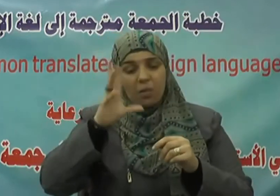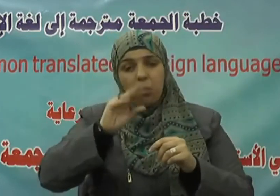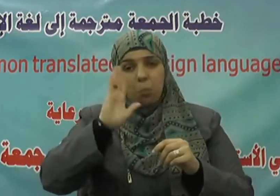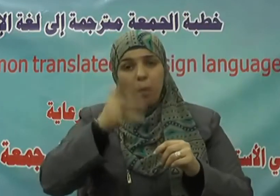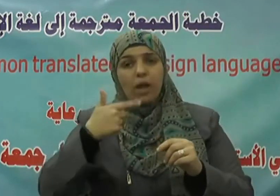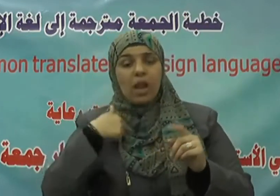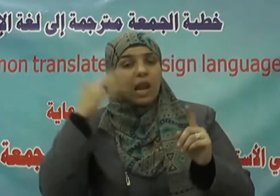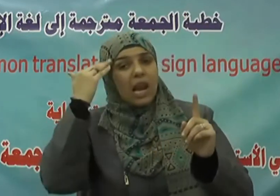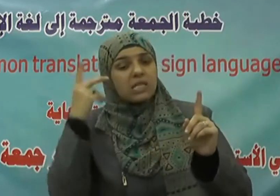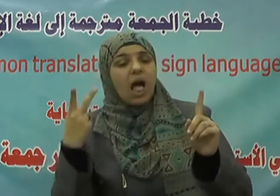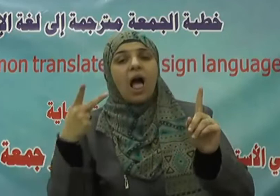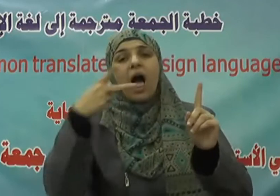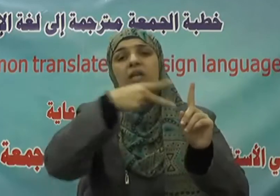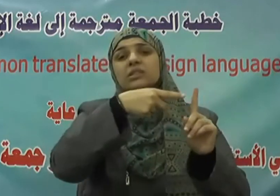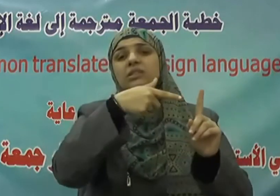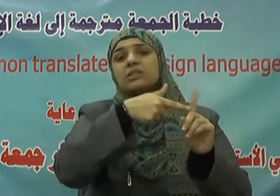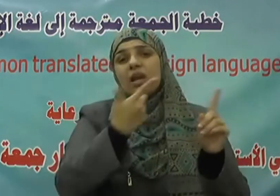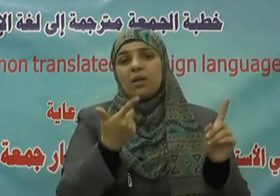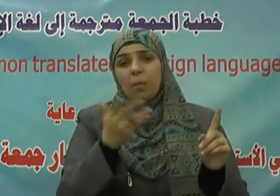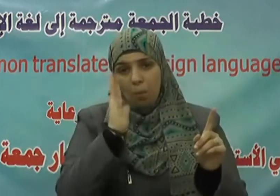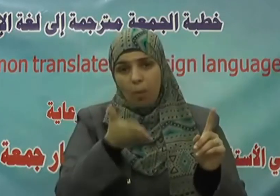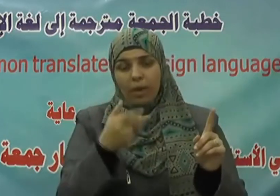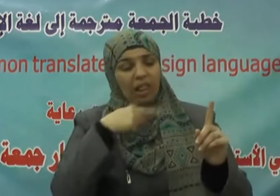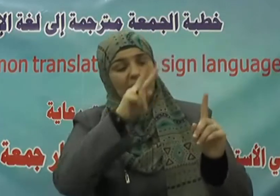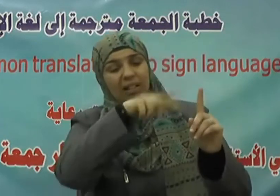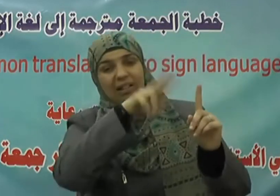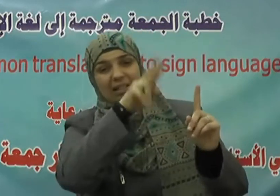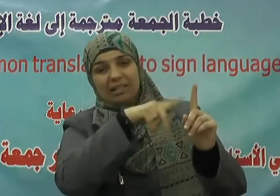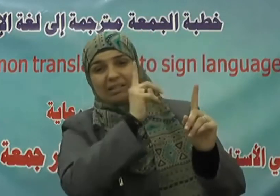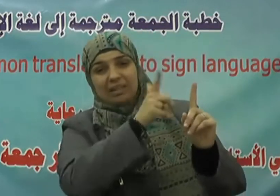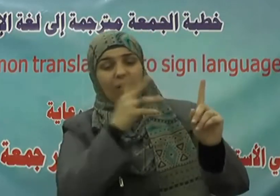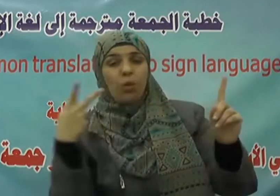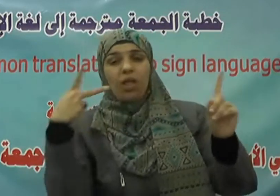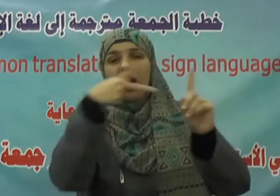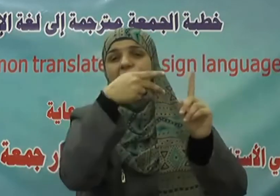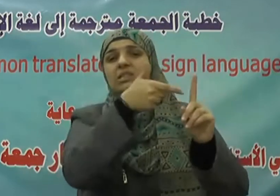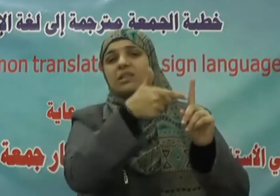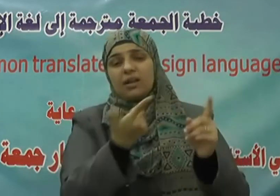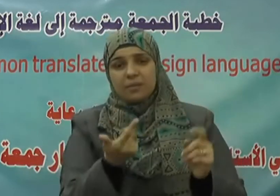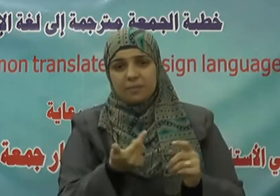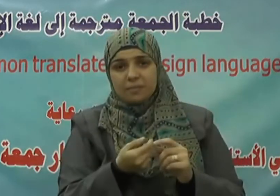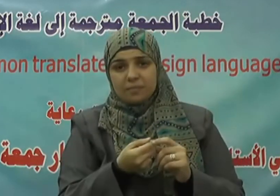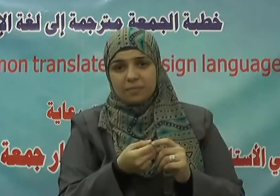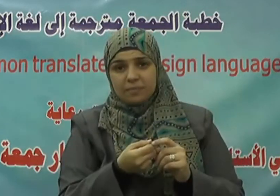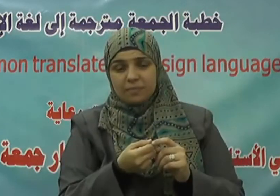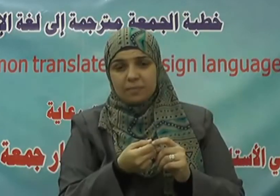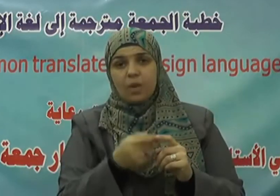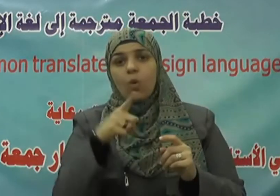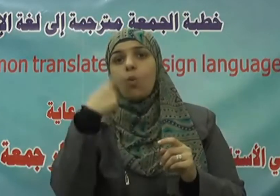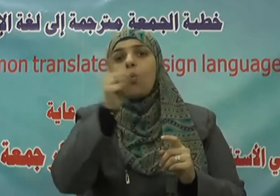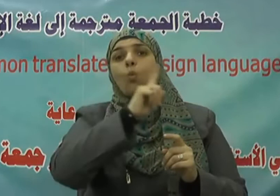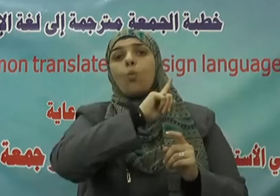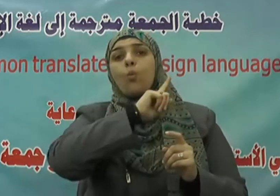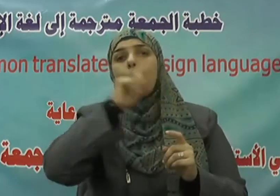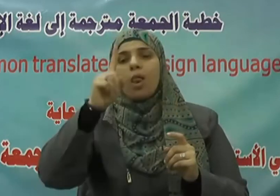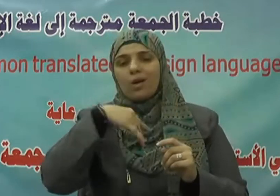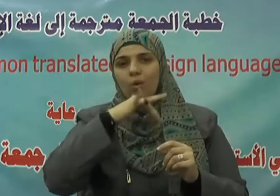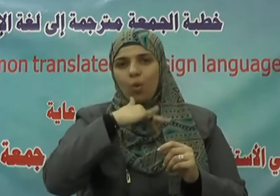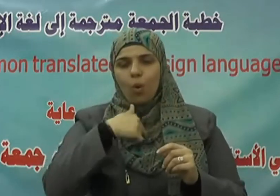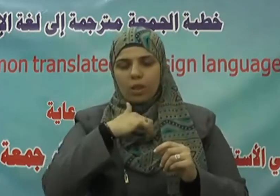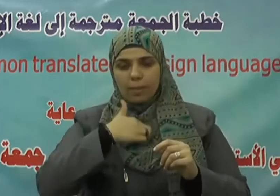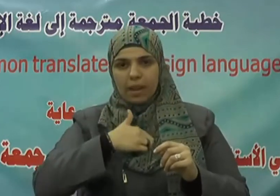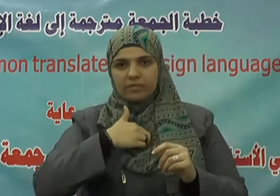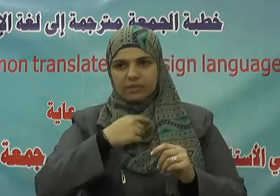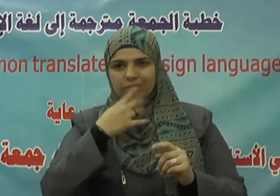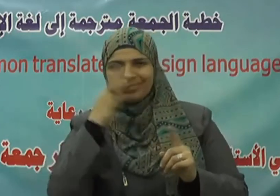أَنْ يَكُنَّ خَيْرًا مِّنْهُمْ وَلَا تَلْمِزُوا أَنْفُسَكُمْ